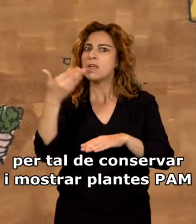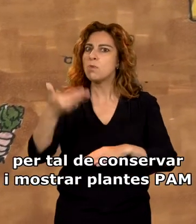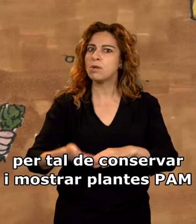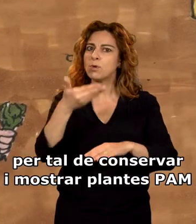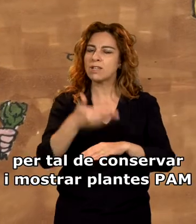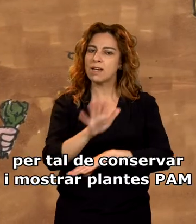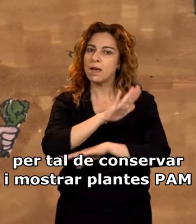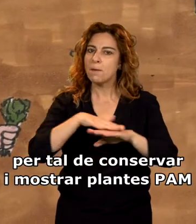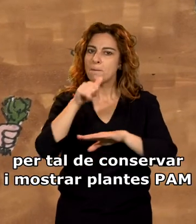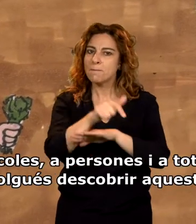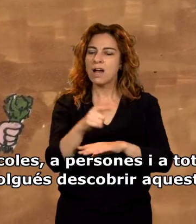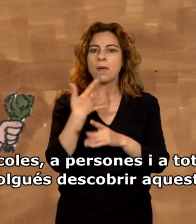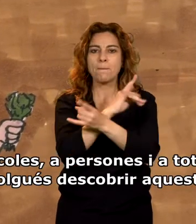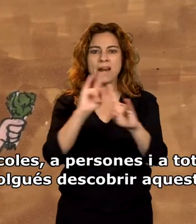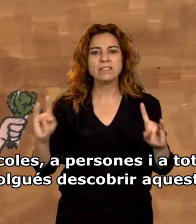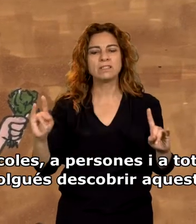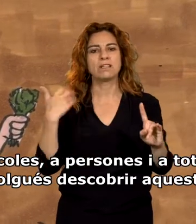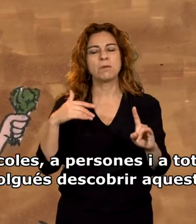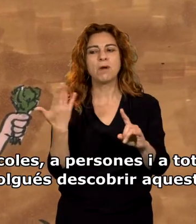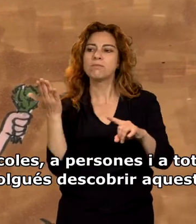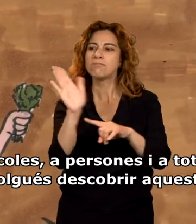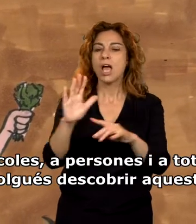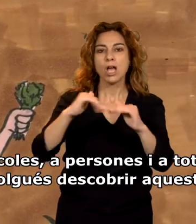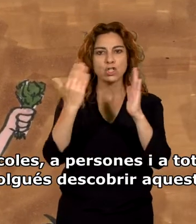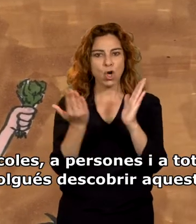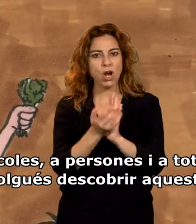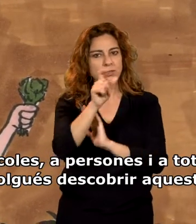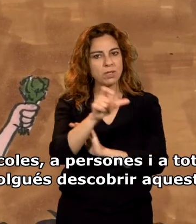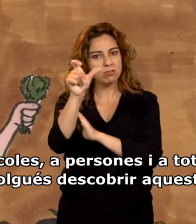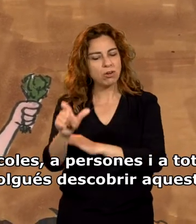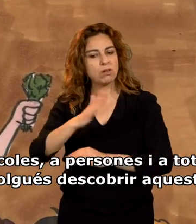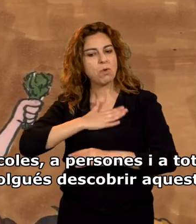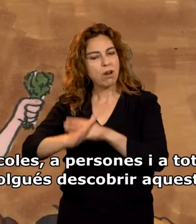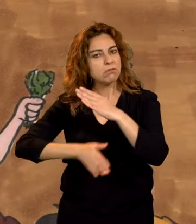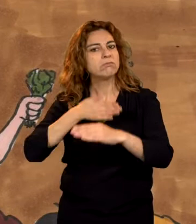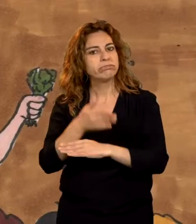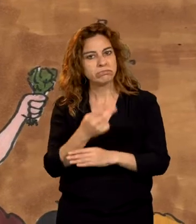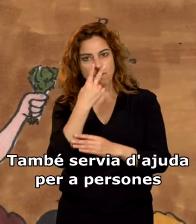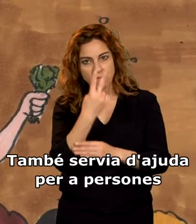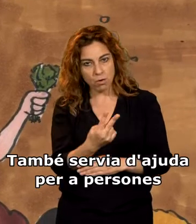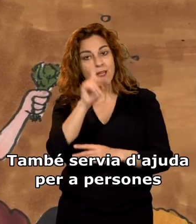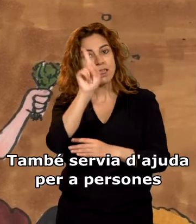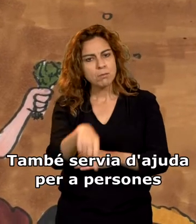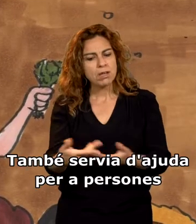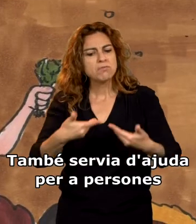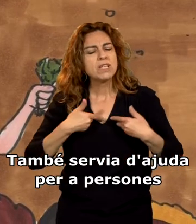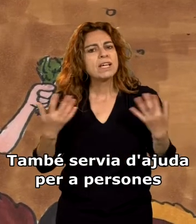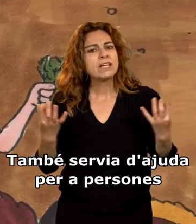model sostenible per tal de conservar i mostrar plantespam a escoles, a persones i a tothom que volgués descobrir aquest món. També